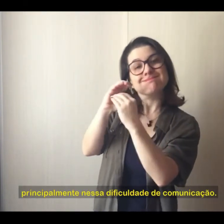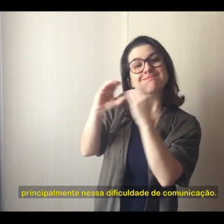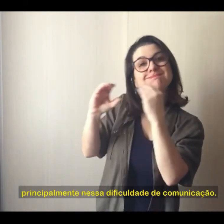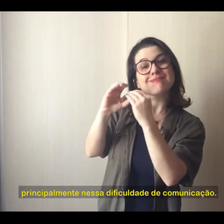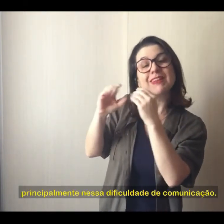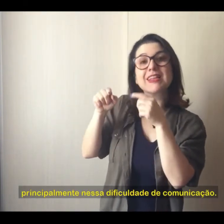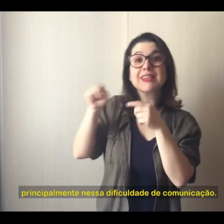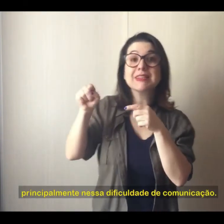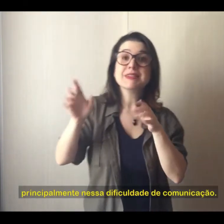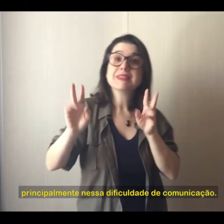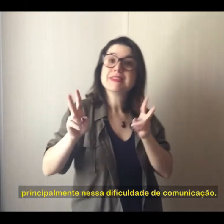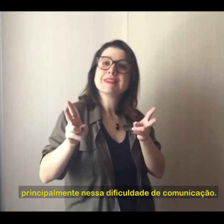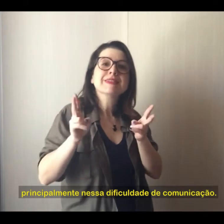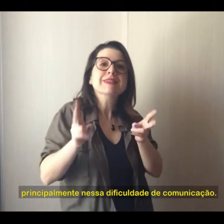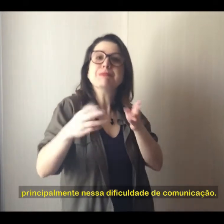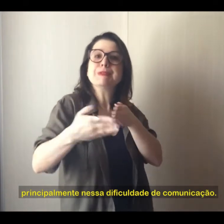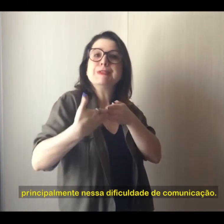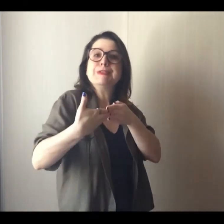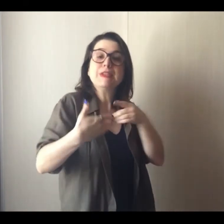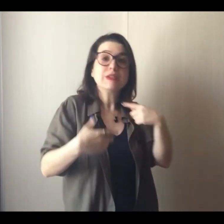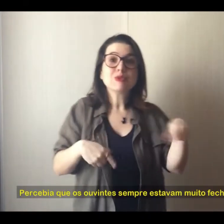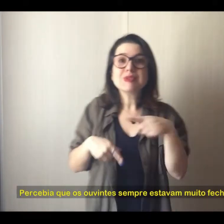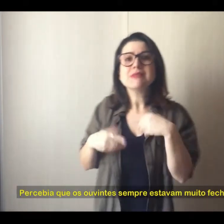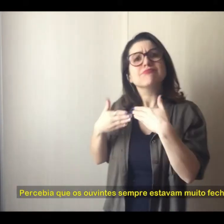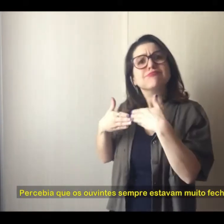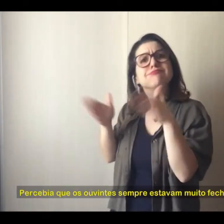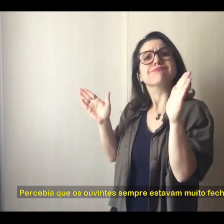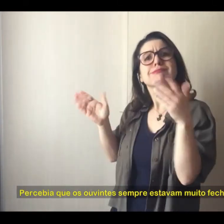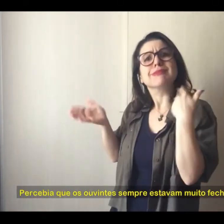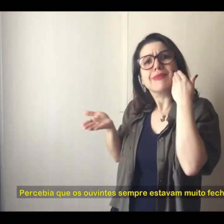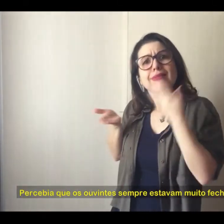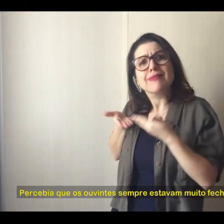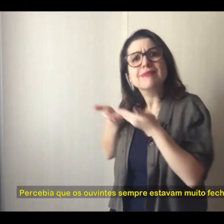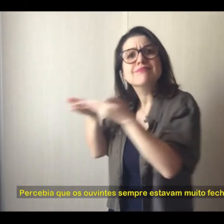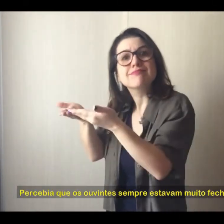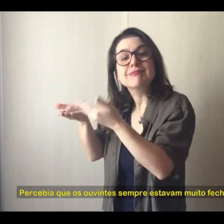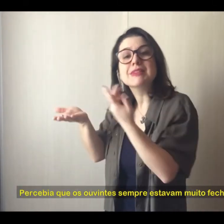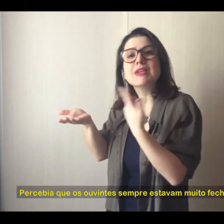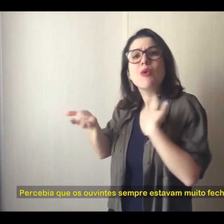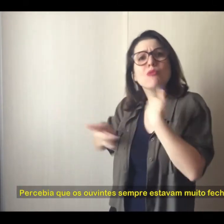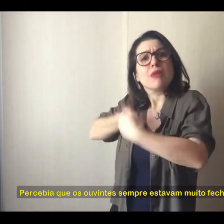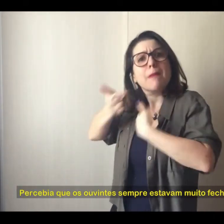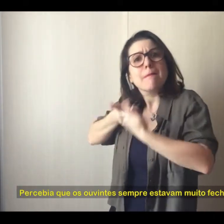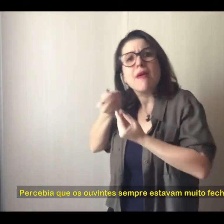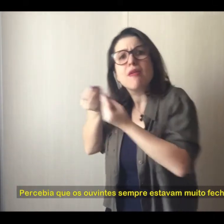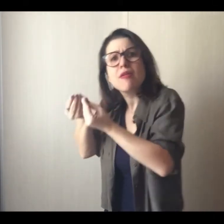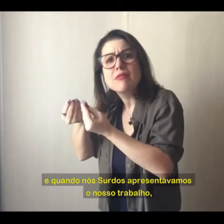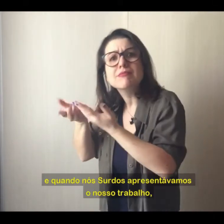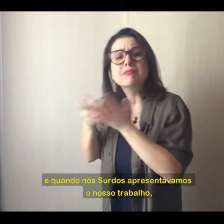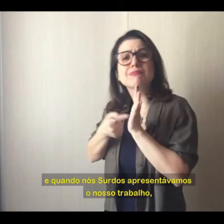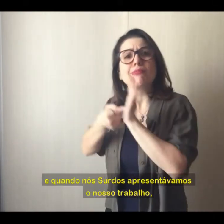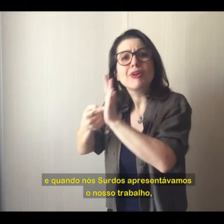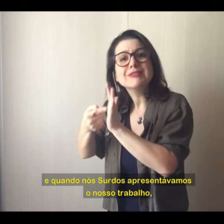dificuldade de comunicação. Percebia que os ouvintes estavam sempre muito fechados e quando nós surdos